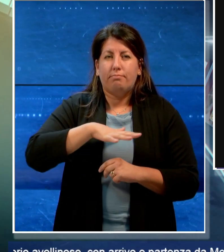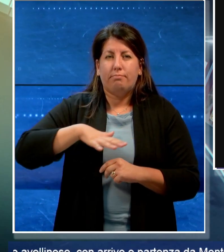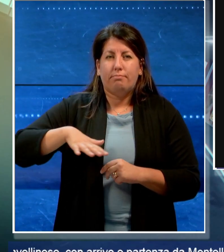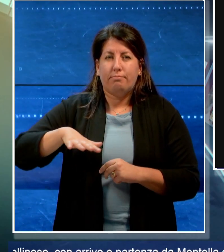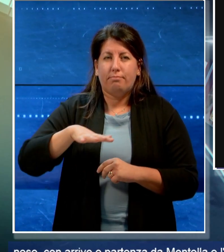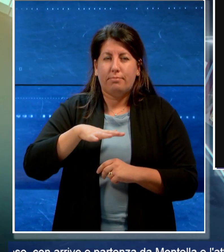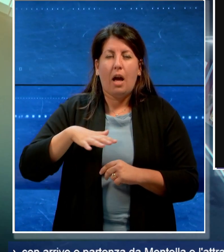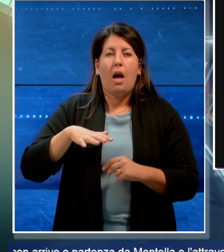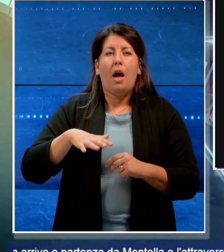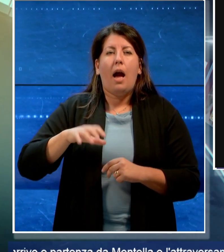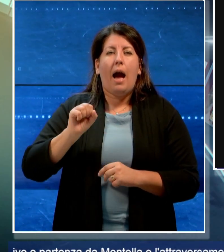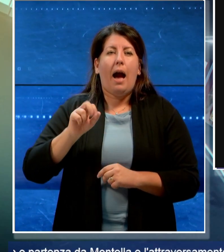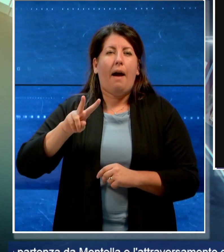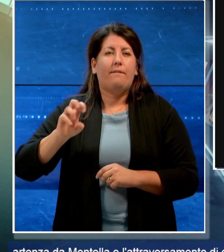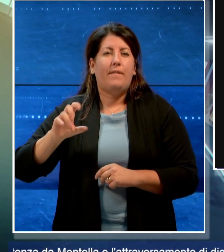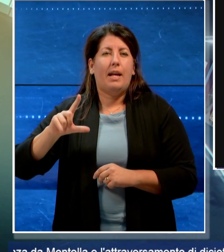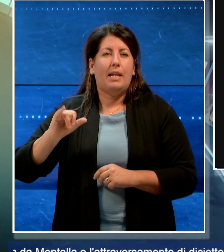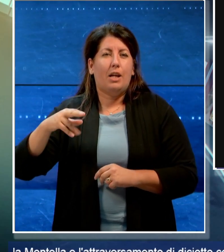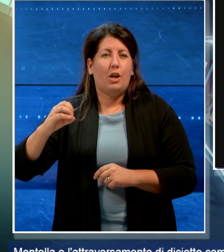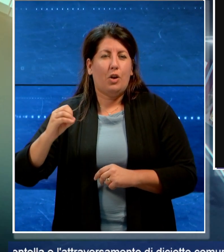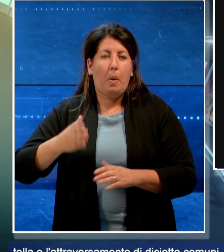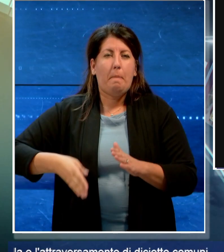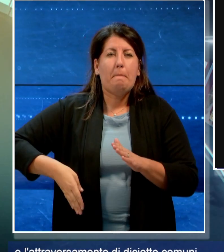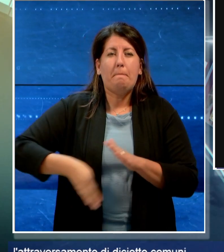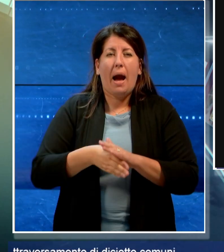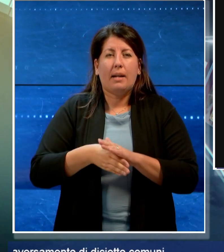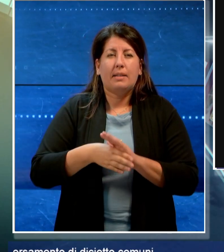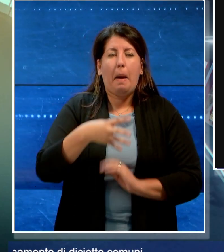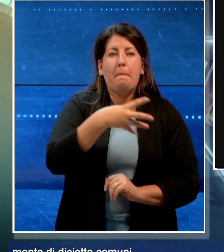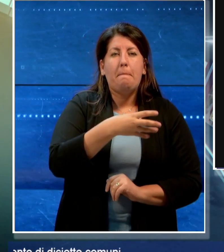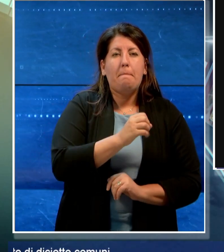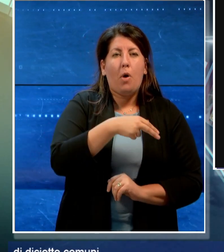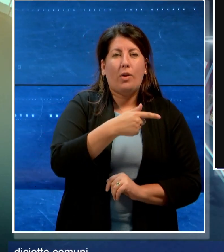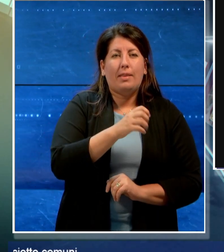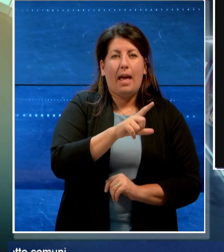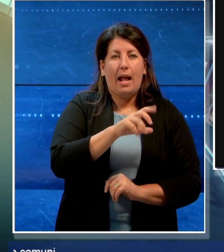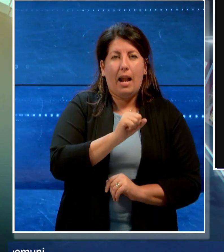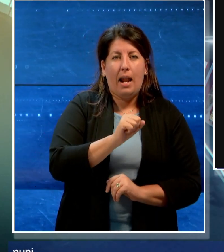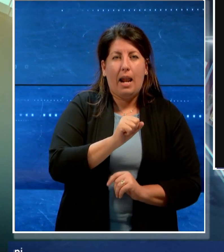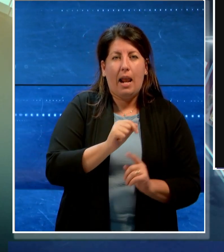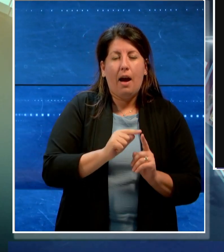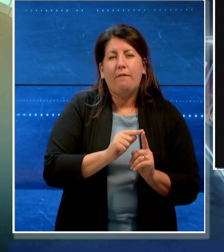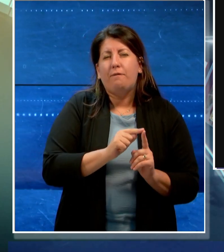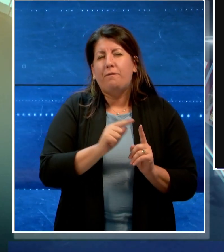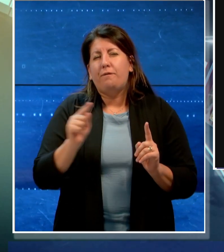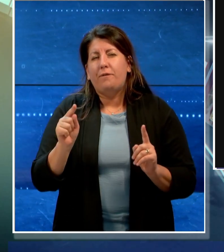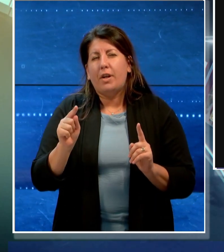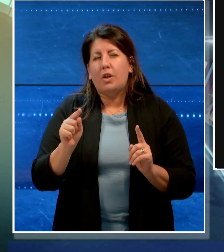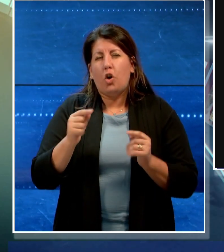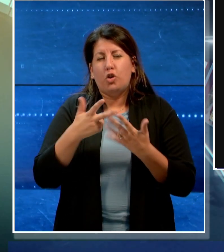Avellino con arrivo e partenza da Montella e l'attraversamento di 18 comuni.